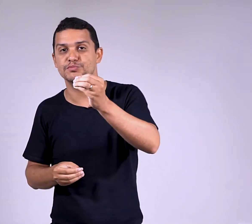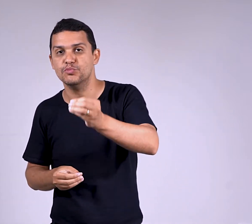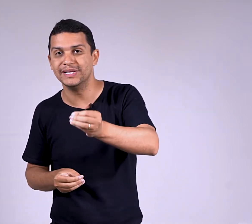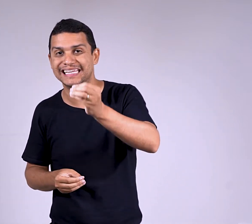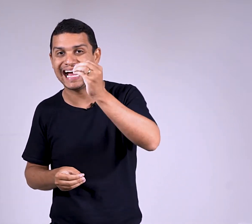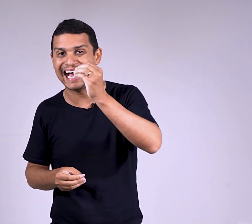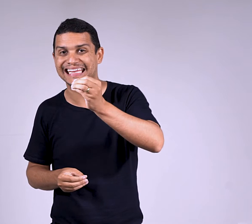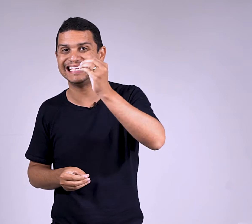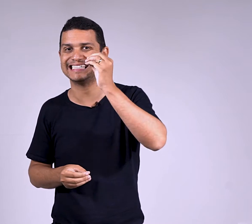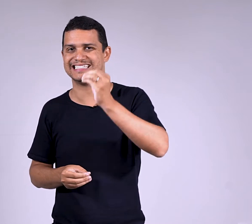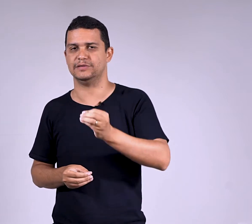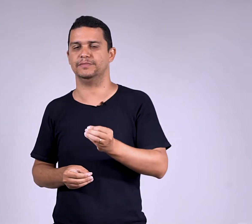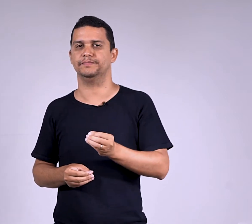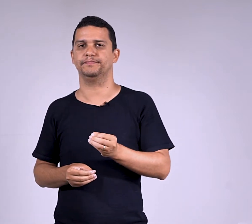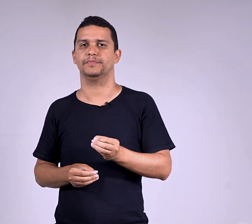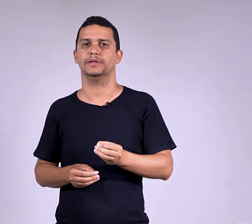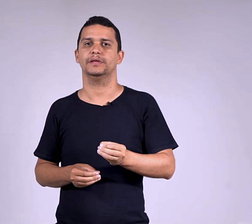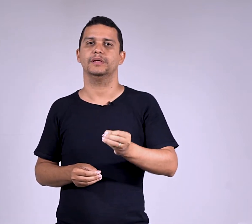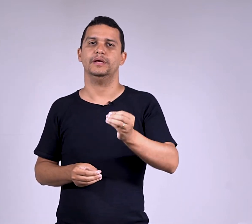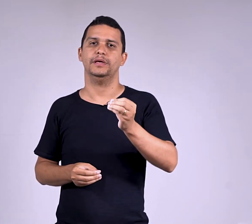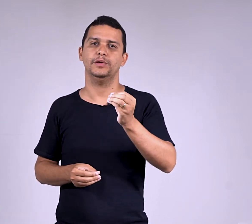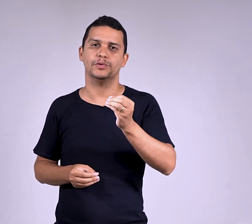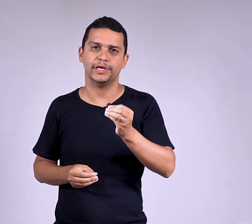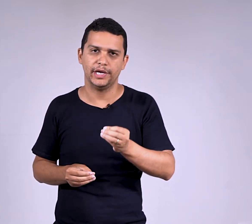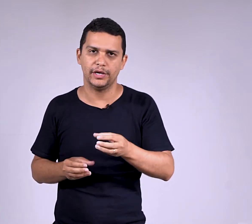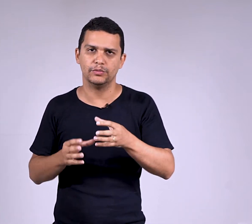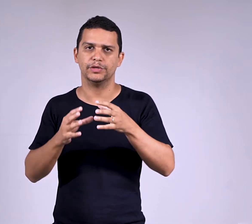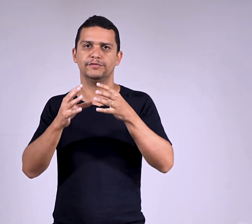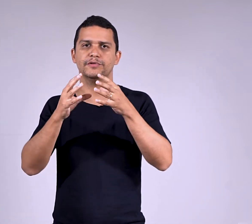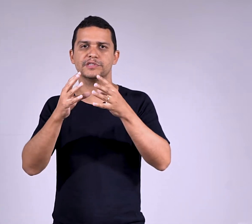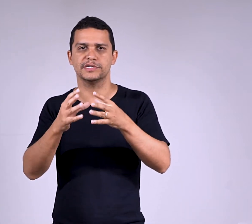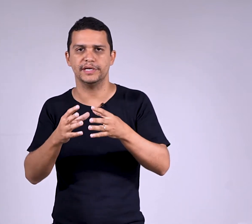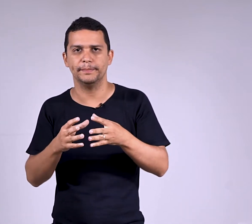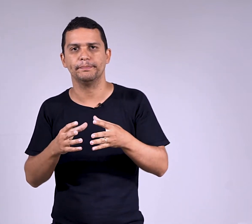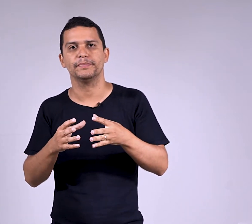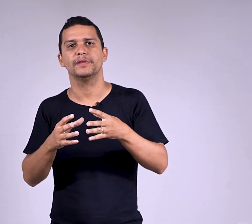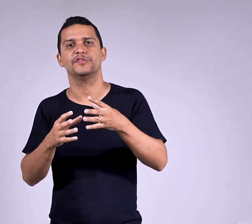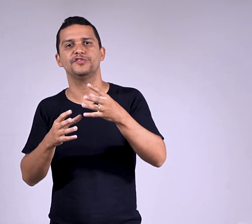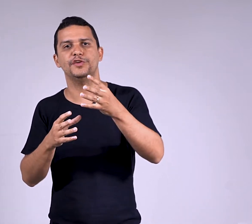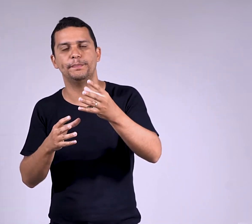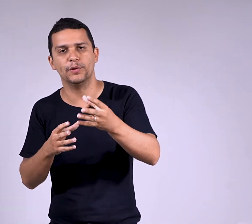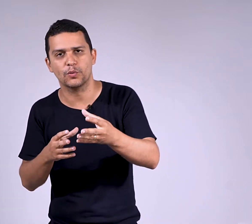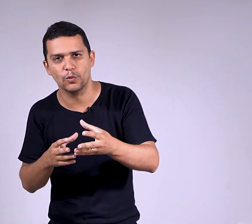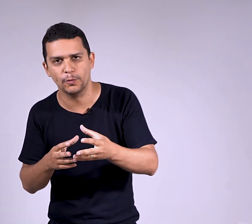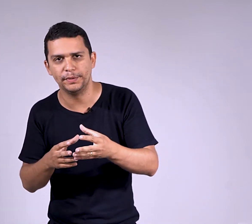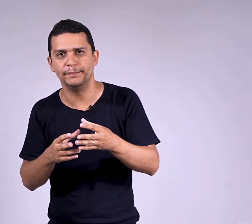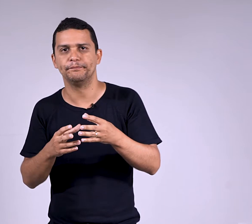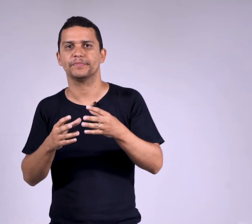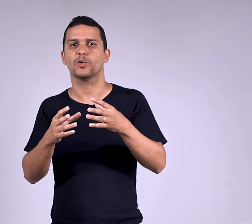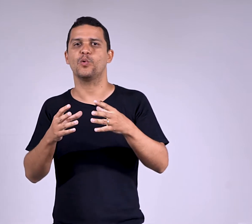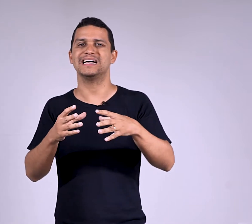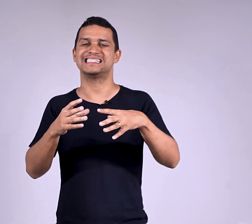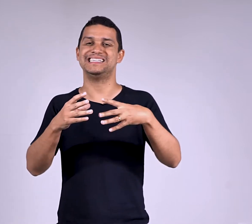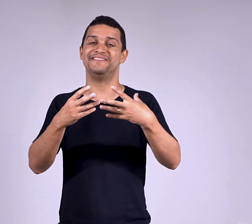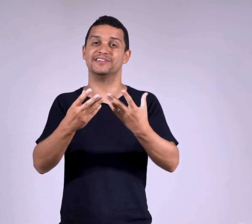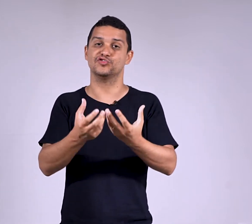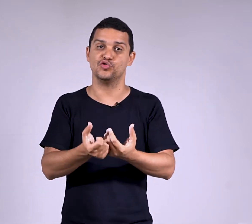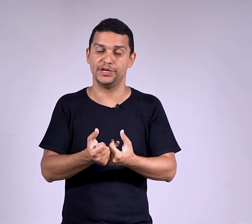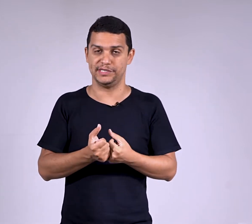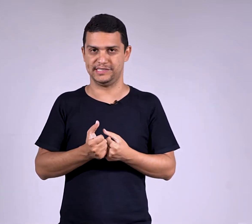muita atenção. Eu quero que você se preocupe com as inversões,